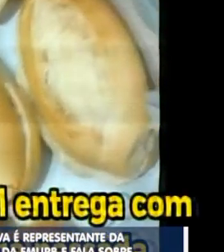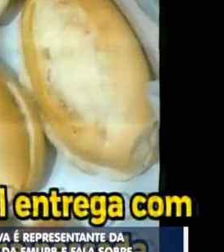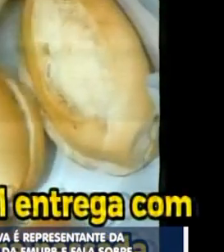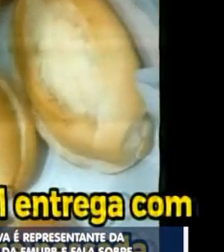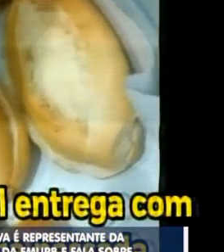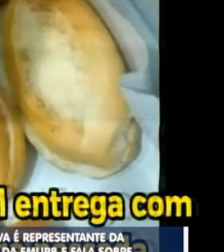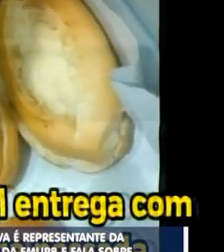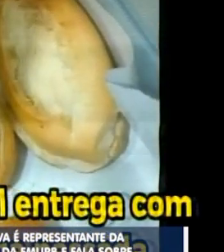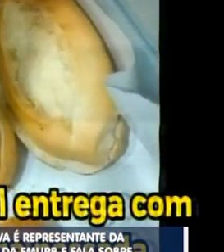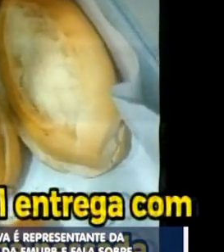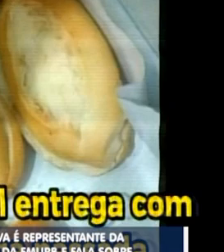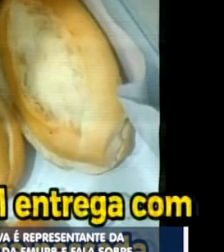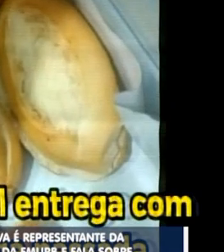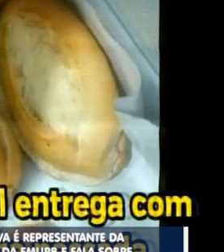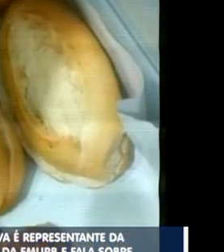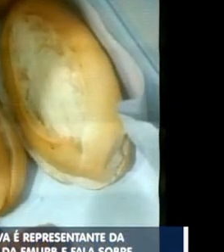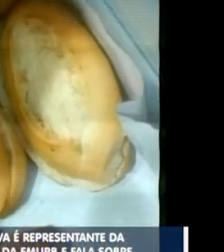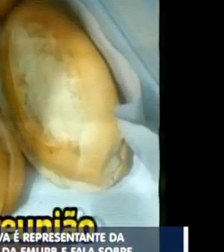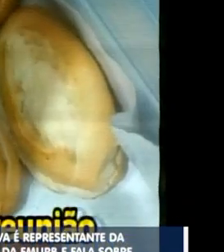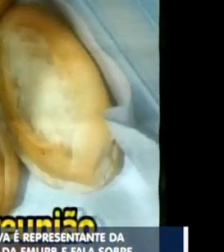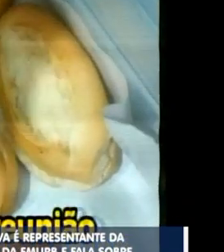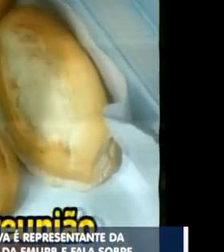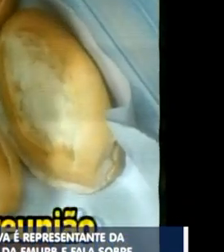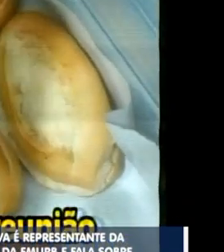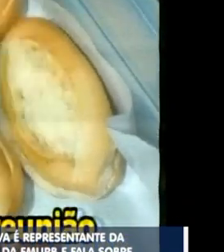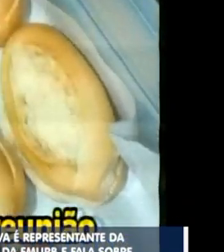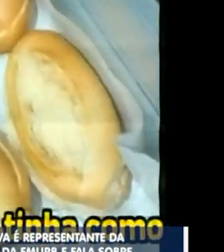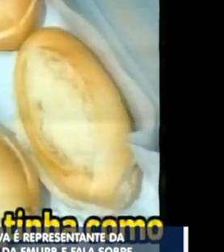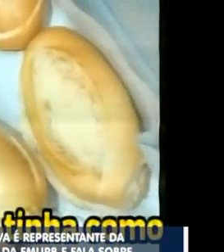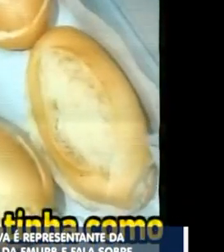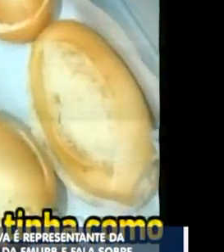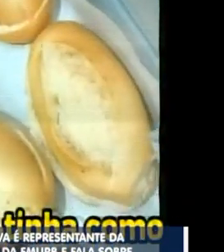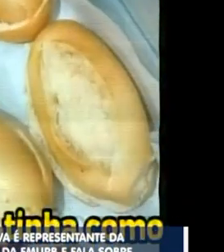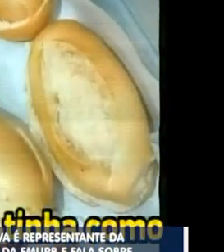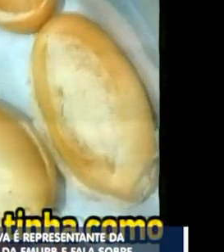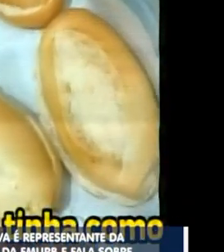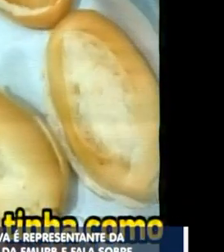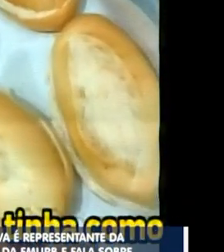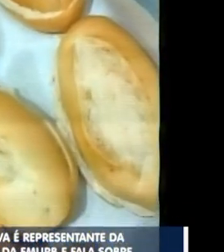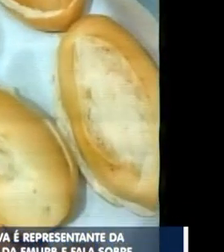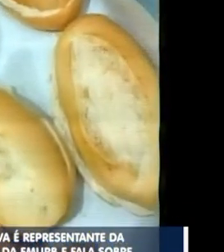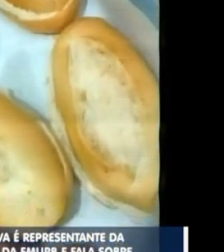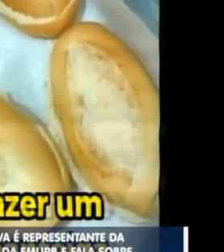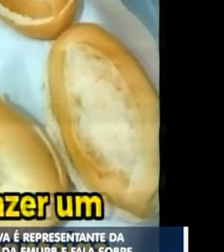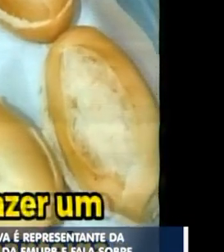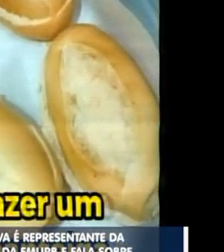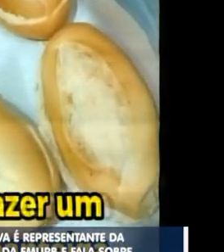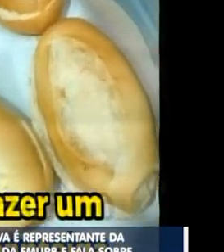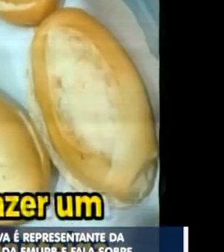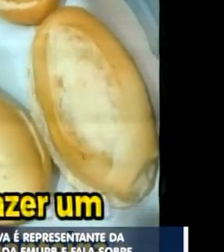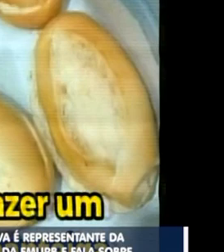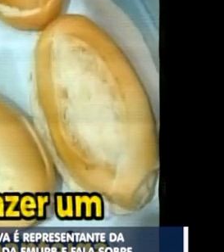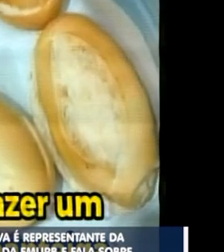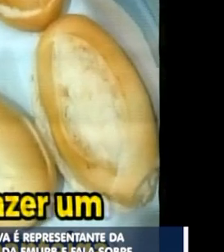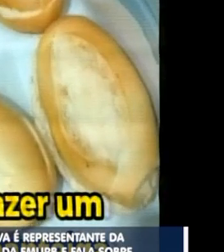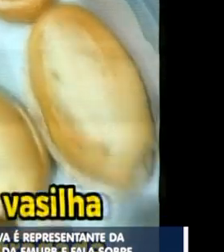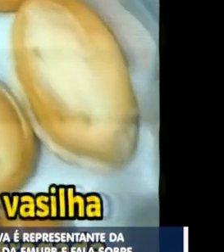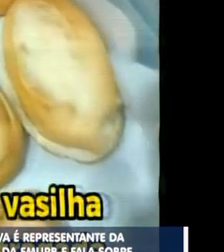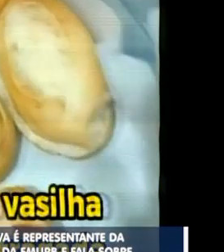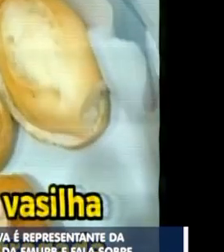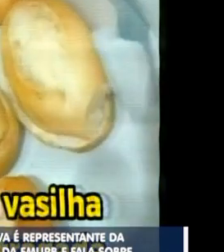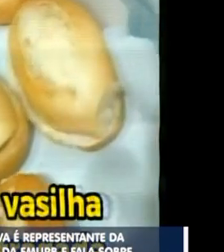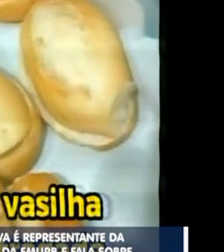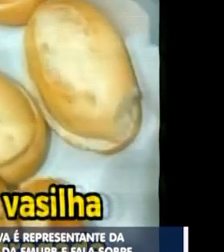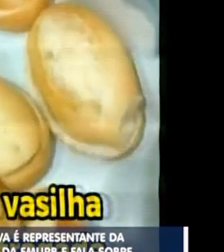entrega com uma manteiga passada. Levei na reunião, falou que não tinha como. Apenas trazer um pote de manteiga,